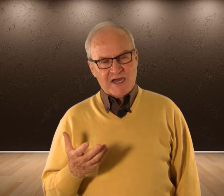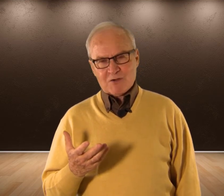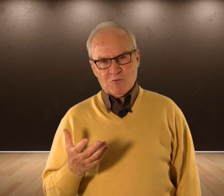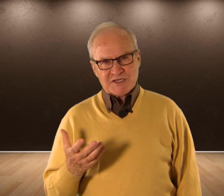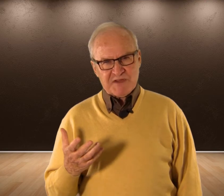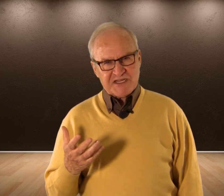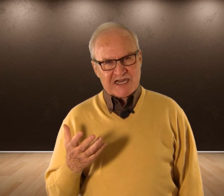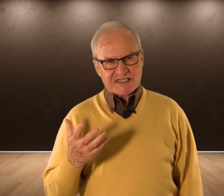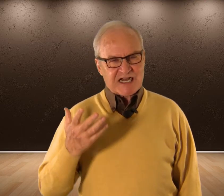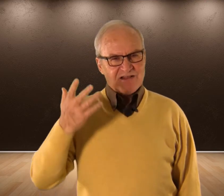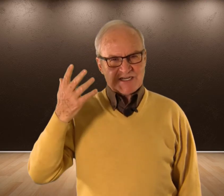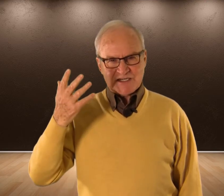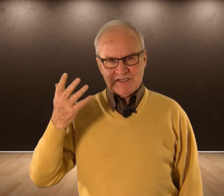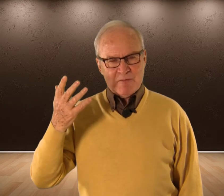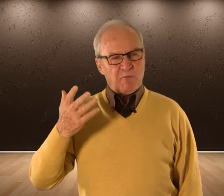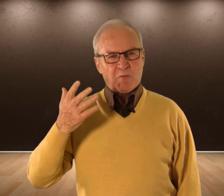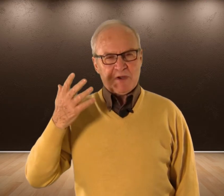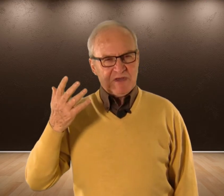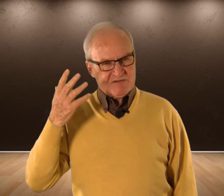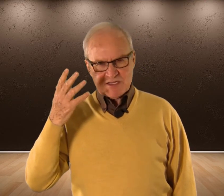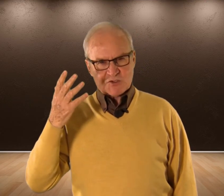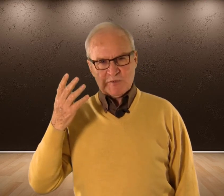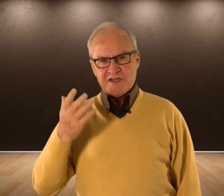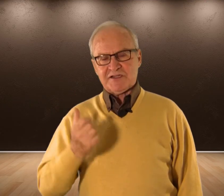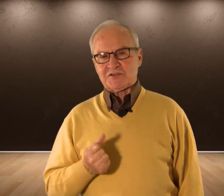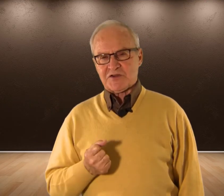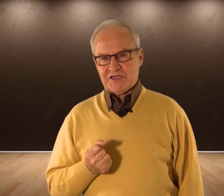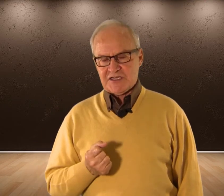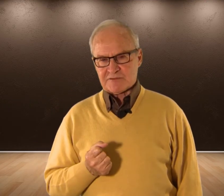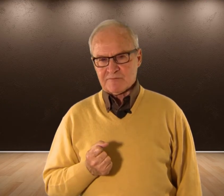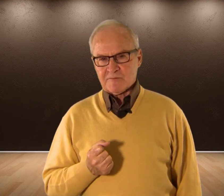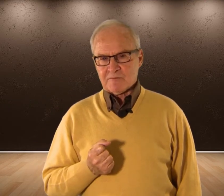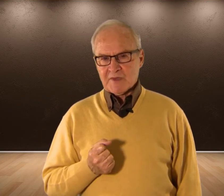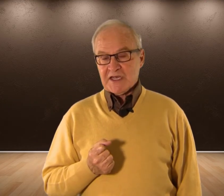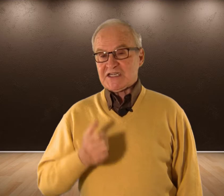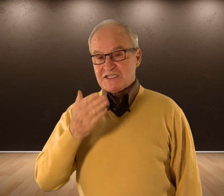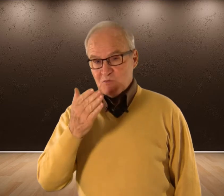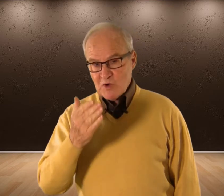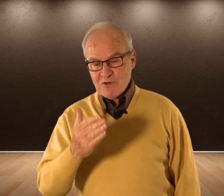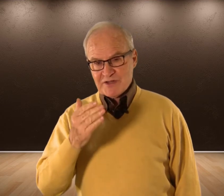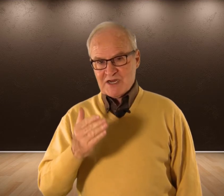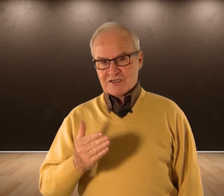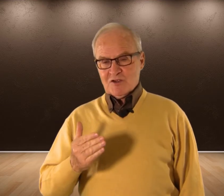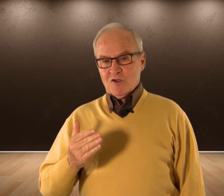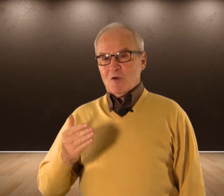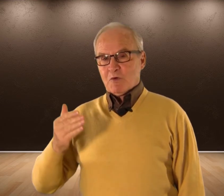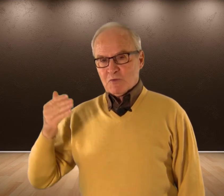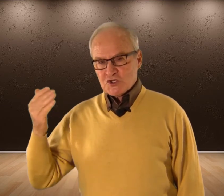una especie de cascada Que sentían por primera vez En su vida Dentro de ellas Estimulado además Por muchos